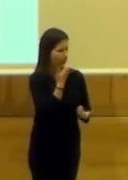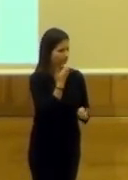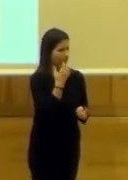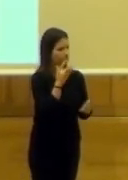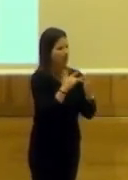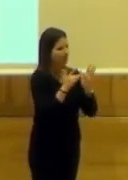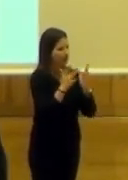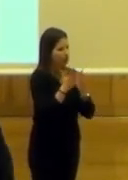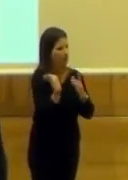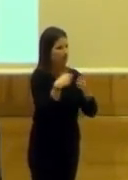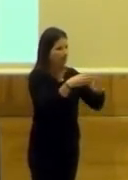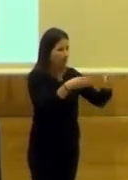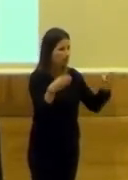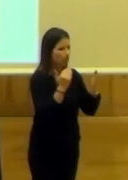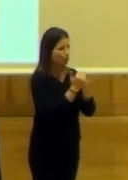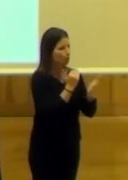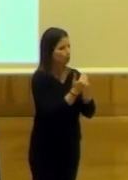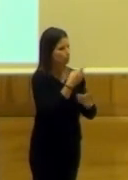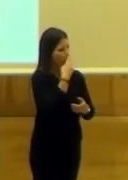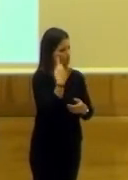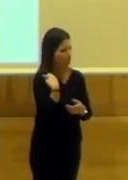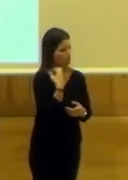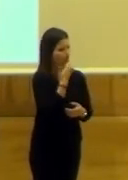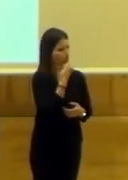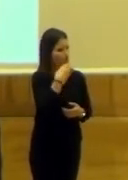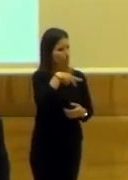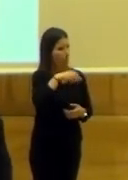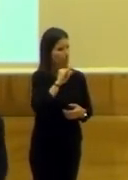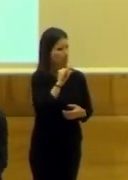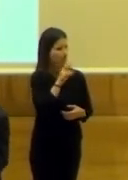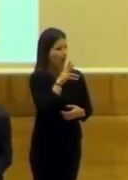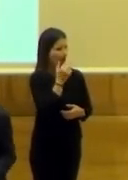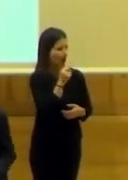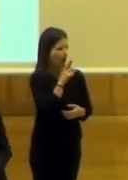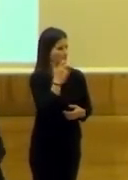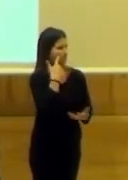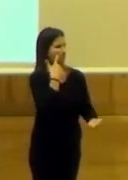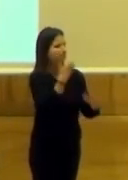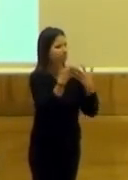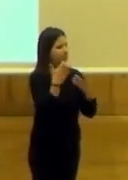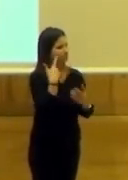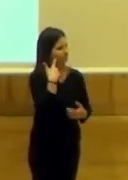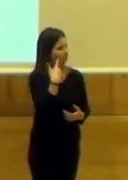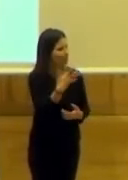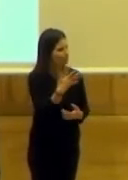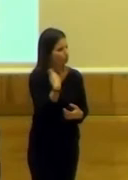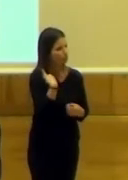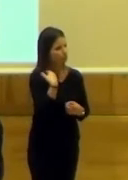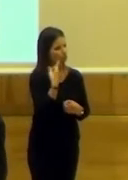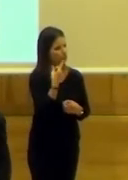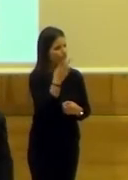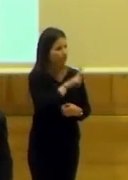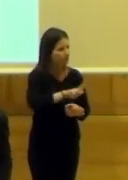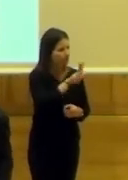Jesús Leda hablaba de la exposición del curso pasado, por ejemplo, de Miquel Leal y de Harris, ¿no? Artistas de referencia en el Paragama Nacional,